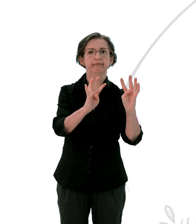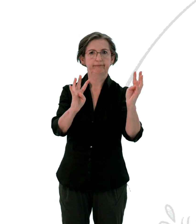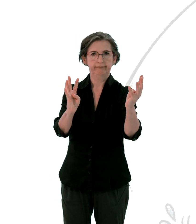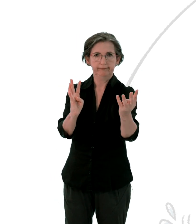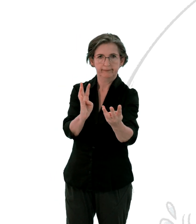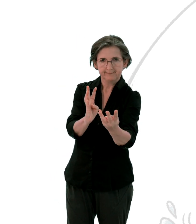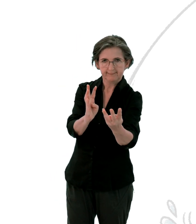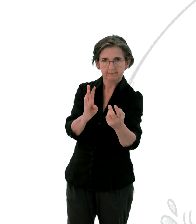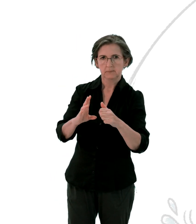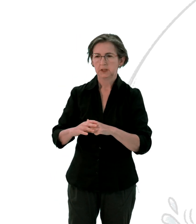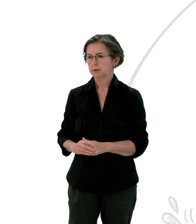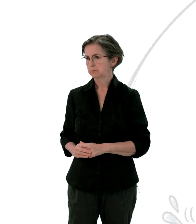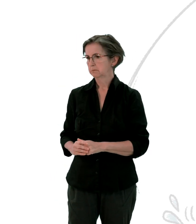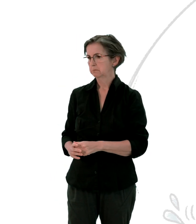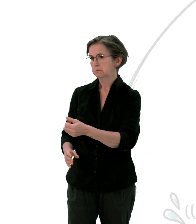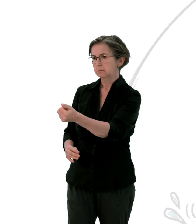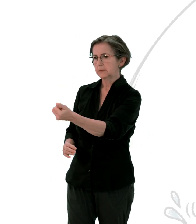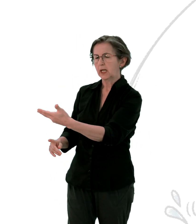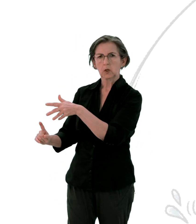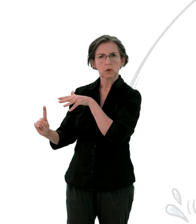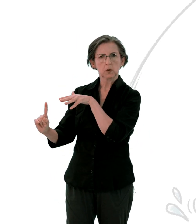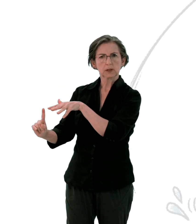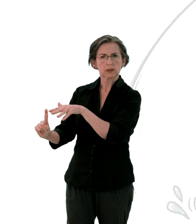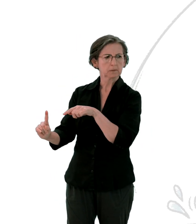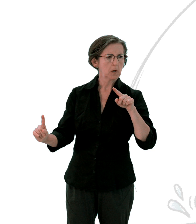Ils voient que certains disciples mangent avec des mains impures,